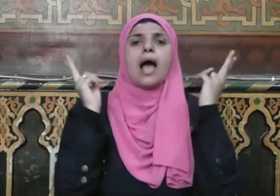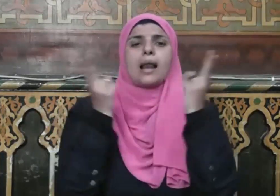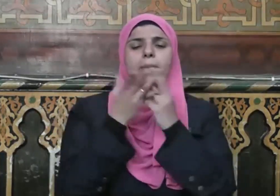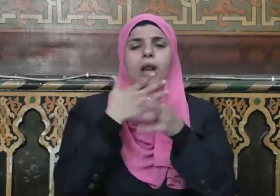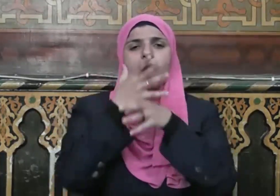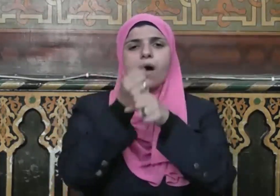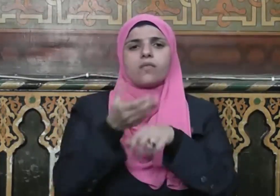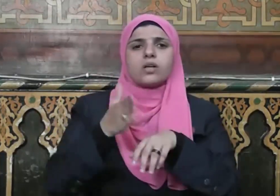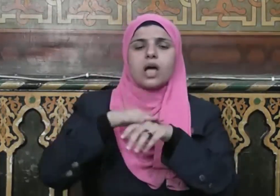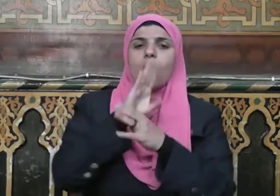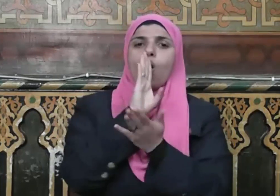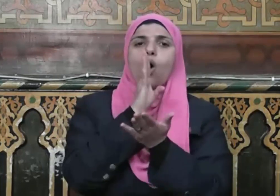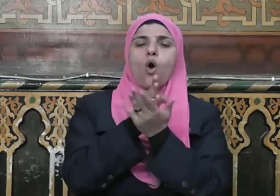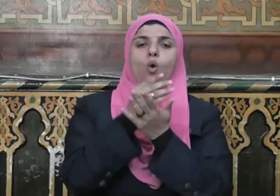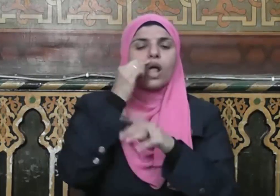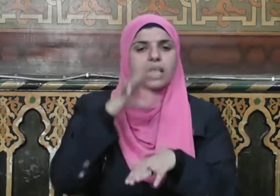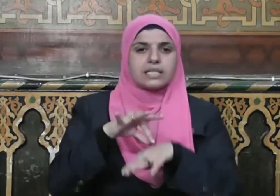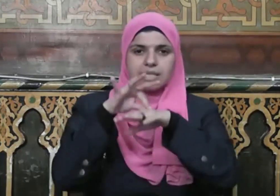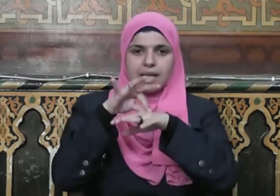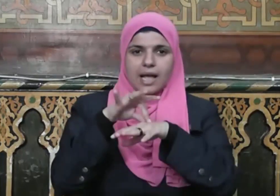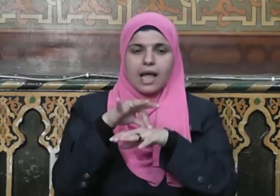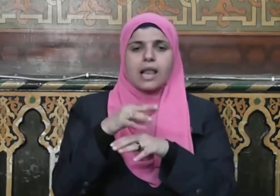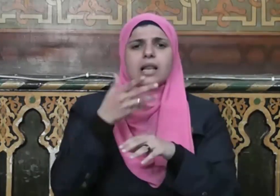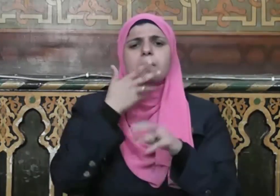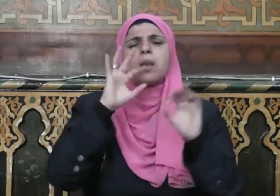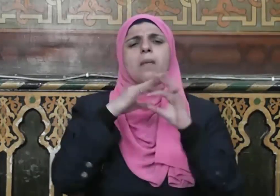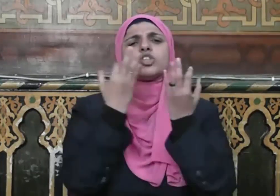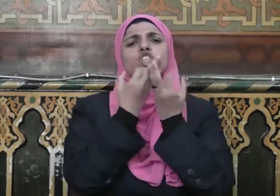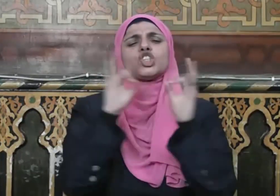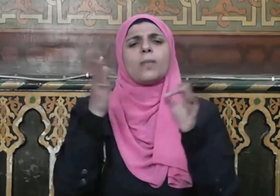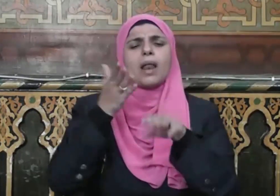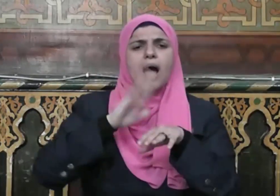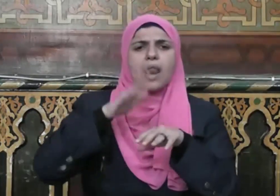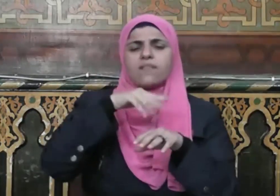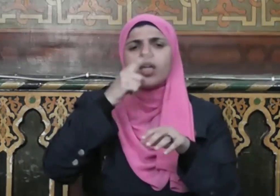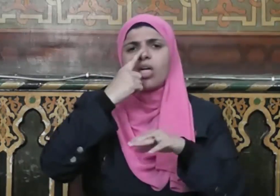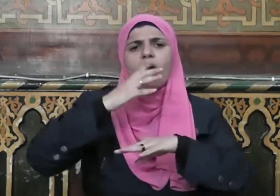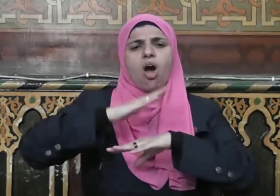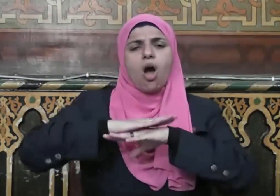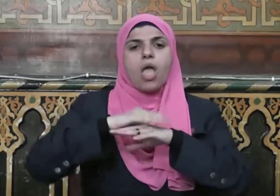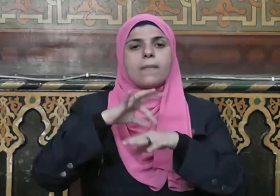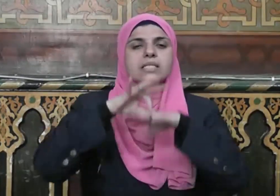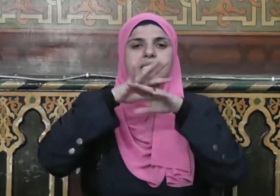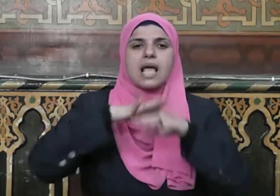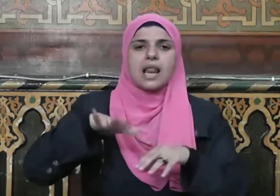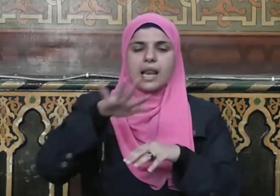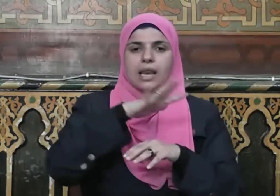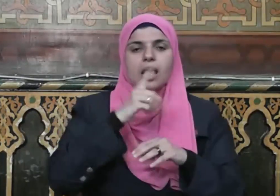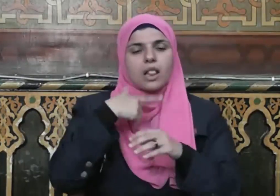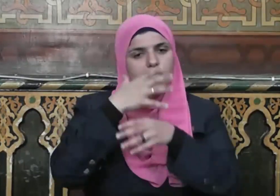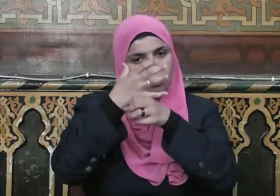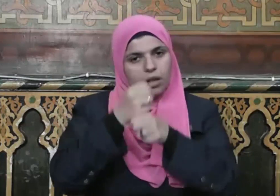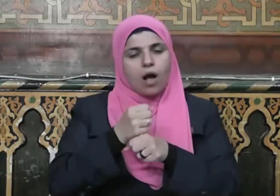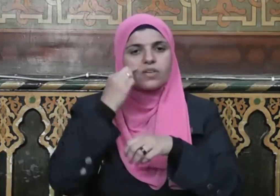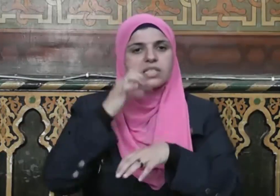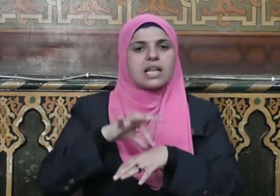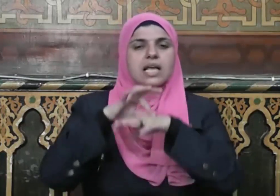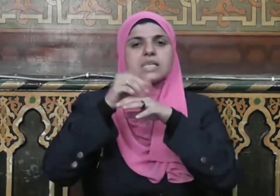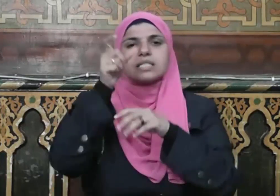عالمي للحفاظ على حقوق الإنسان لما اجتملت عليه من قيم إنسانية تحفظ